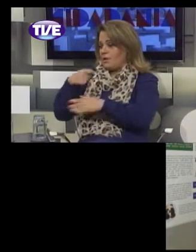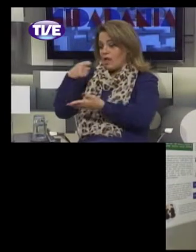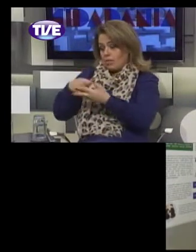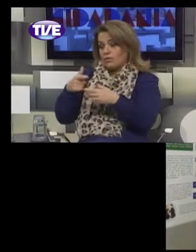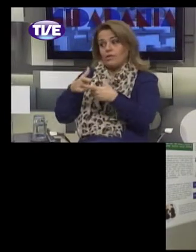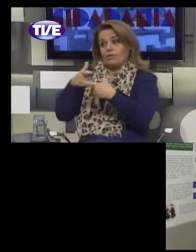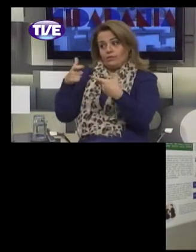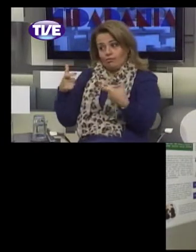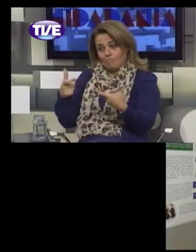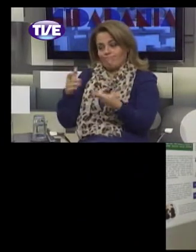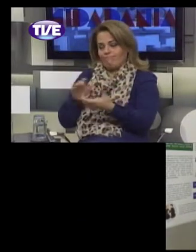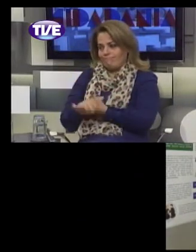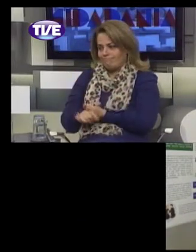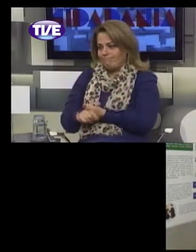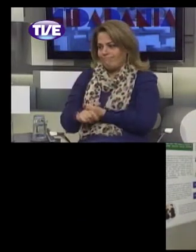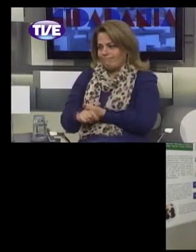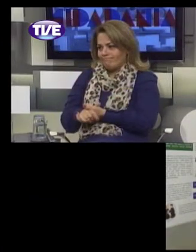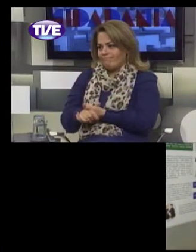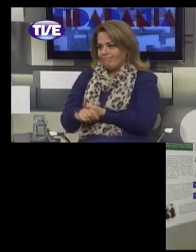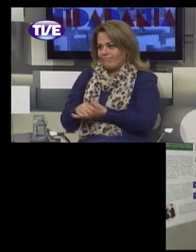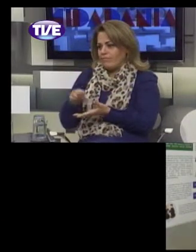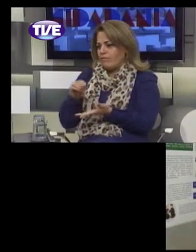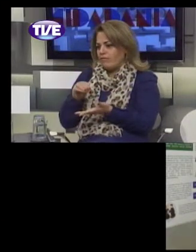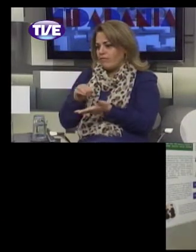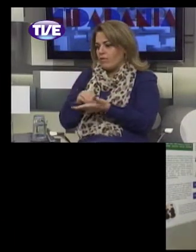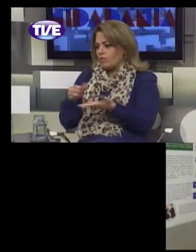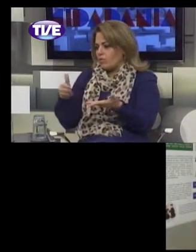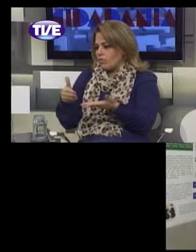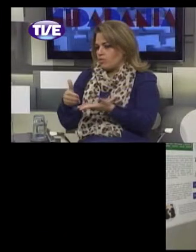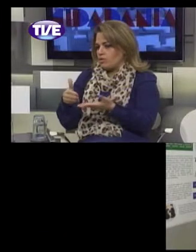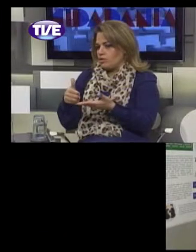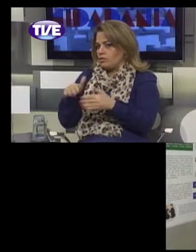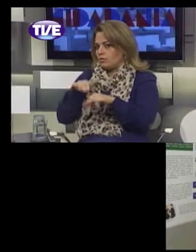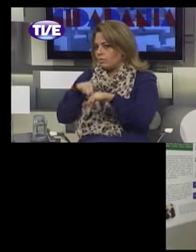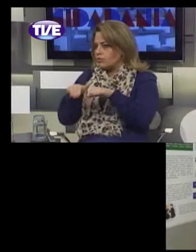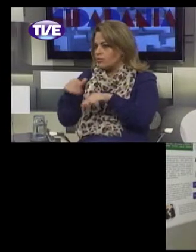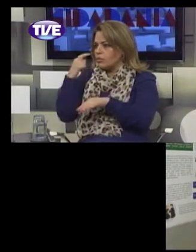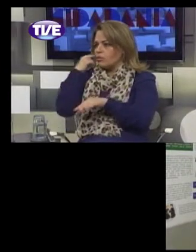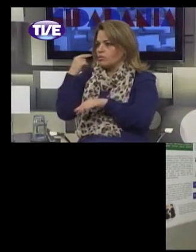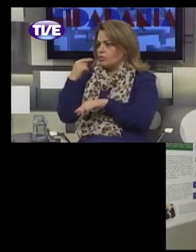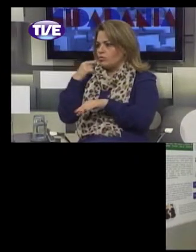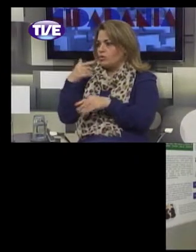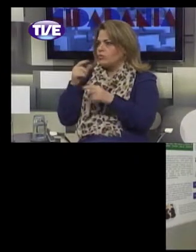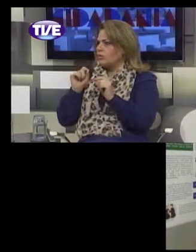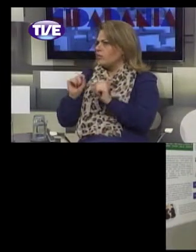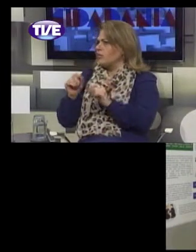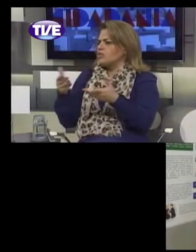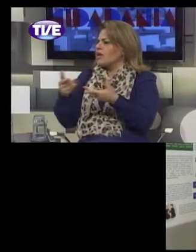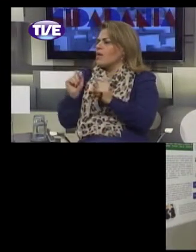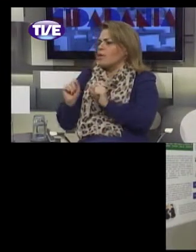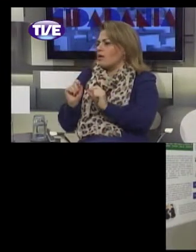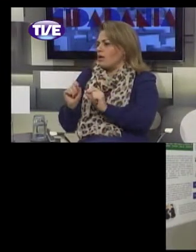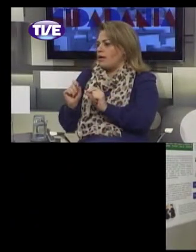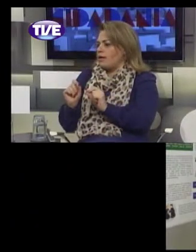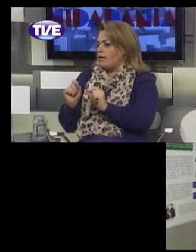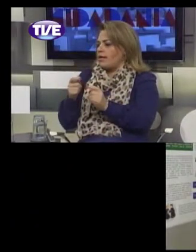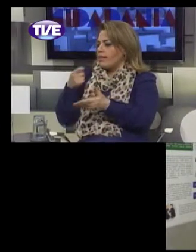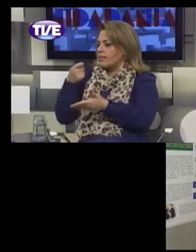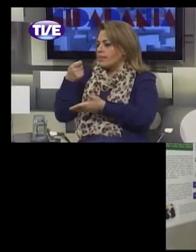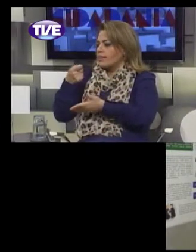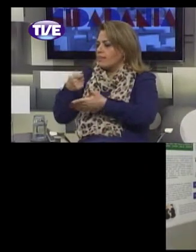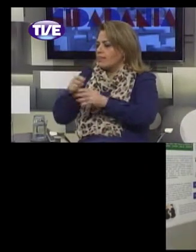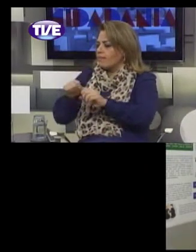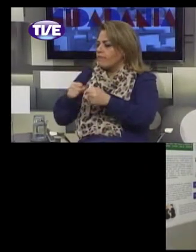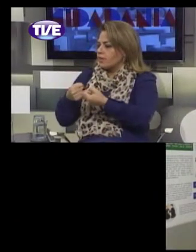grande. Eu costumo dizer que a pauta hoje dos movimentos surdos, que é a defesa pela escola bilíngue, o INIS